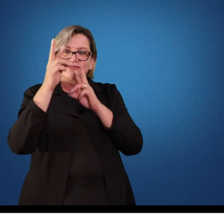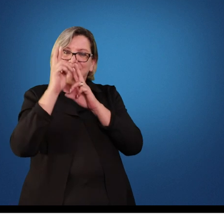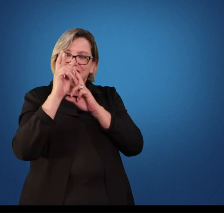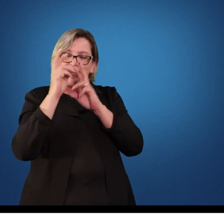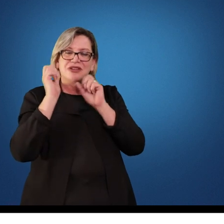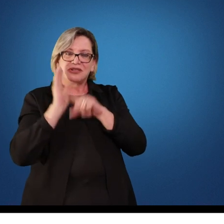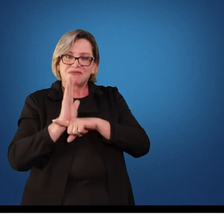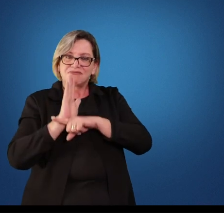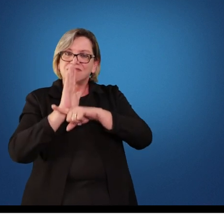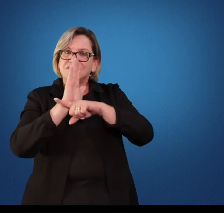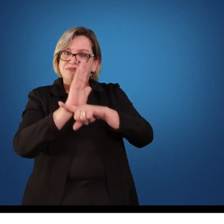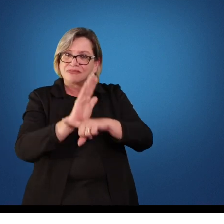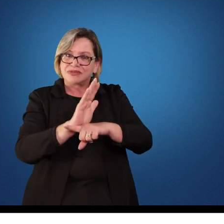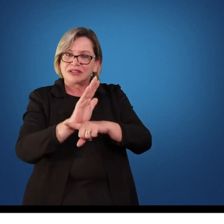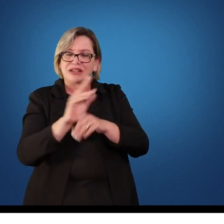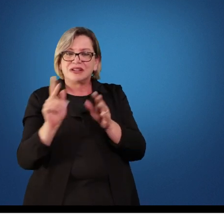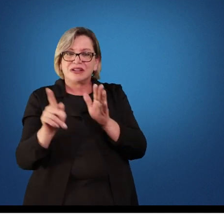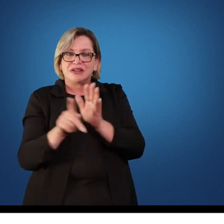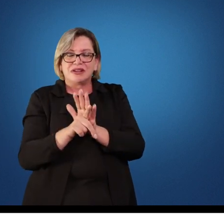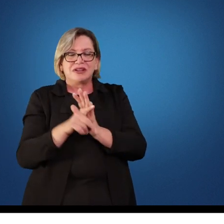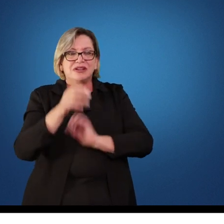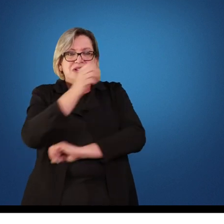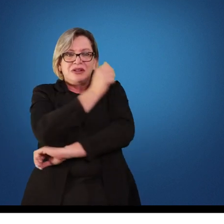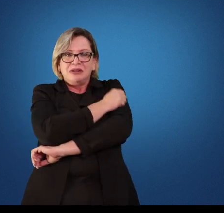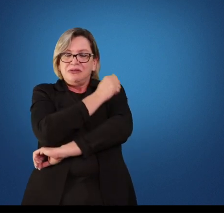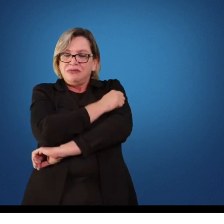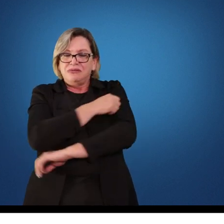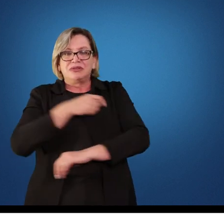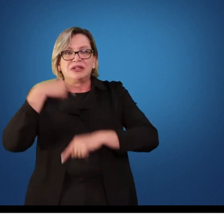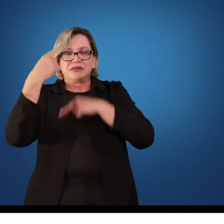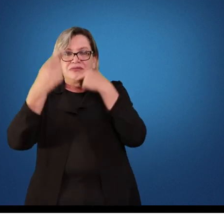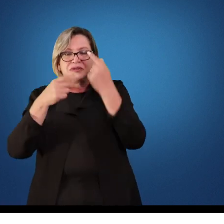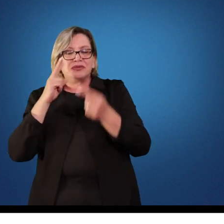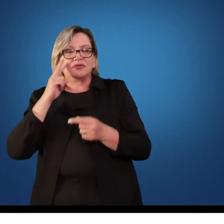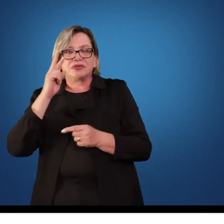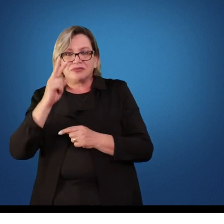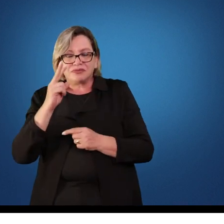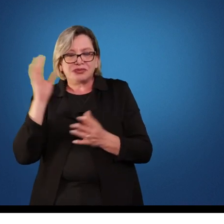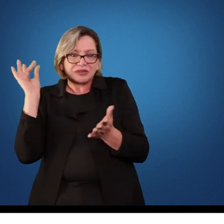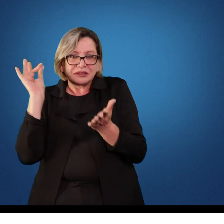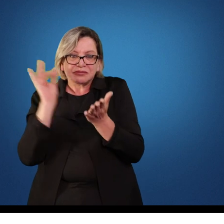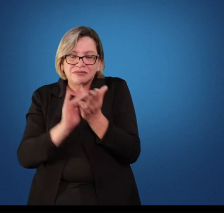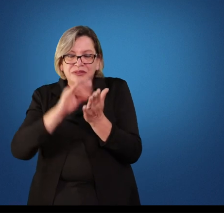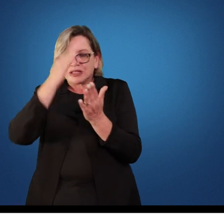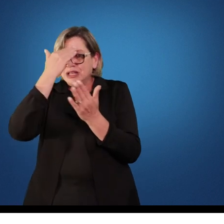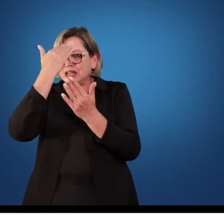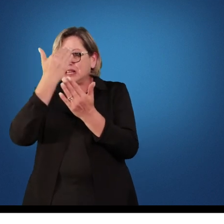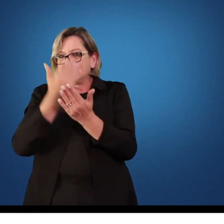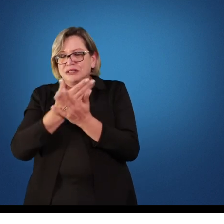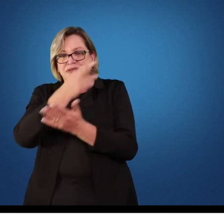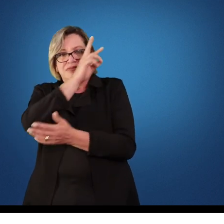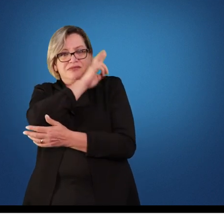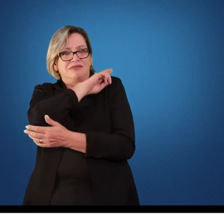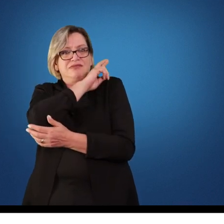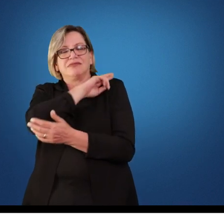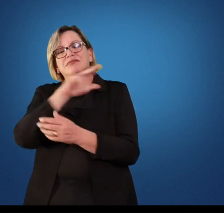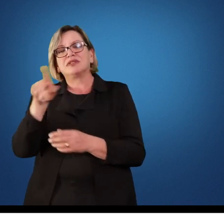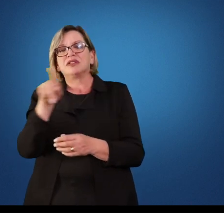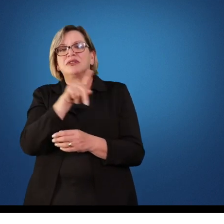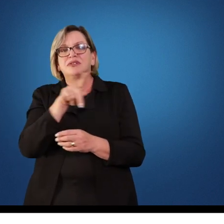colaborar com a sua aula e com os alunos que vão nos assistir e realmente acredito que o papel do professor vai além da quadra ou além